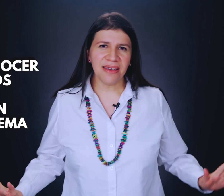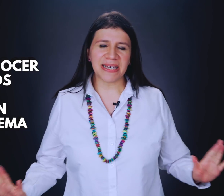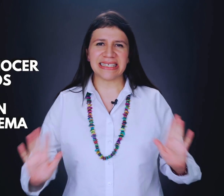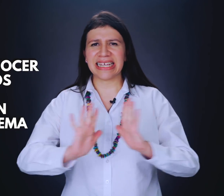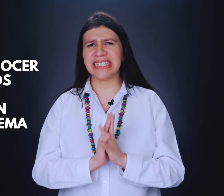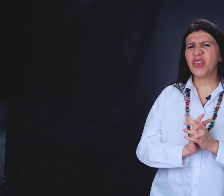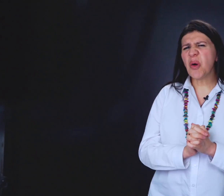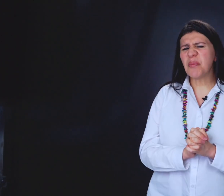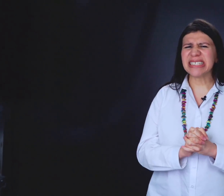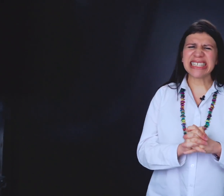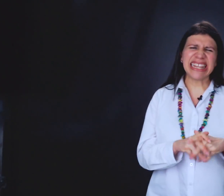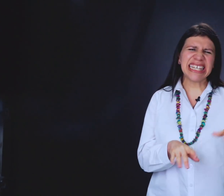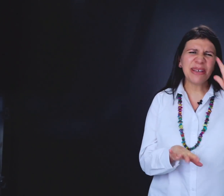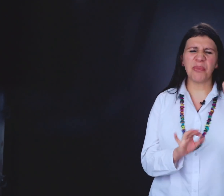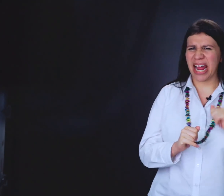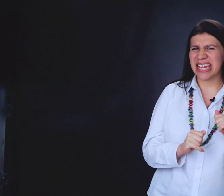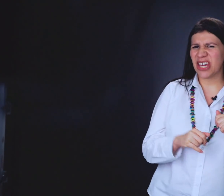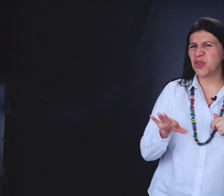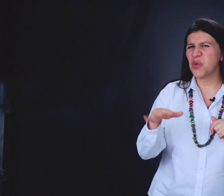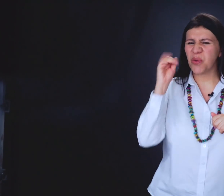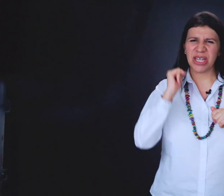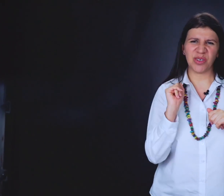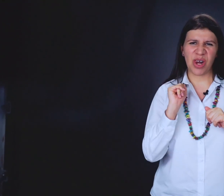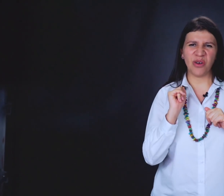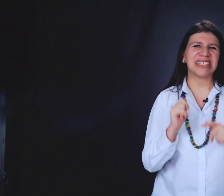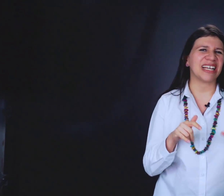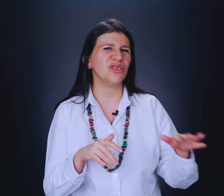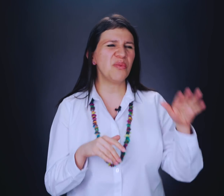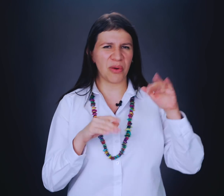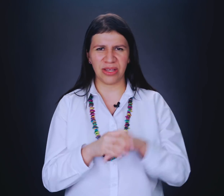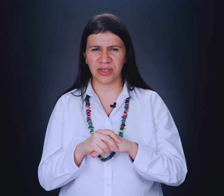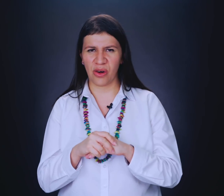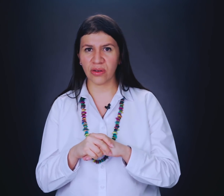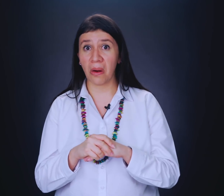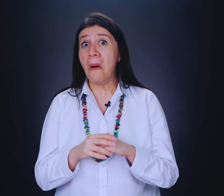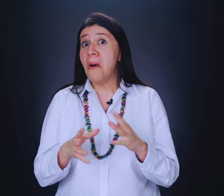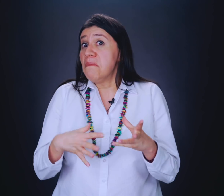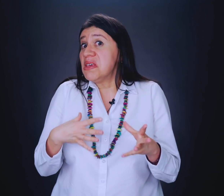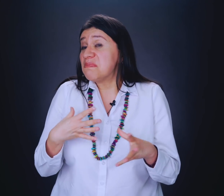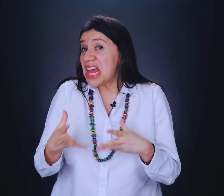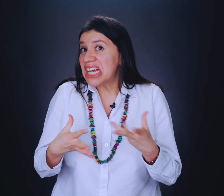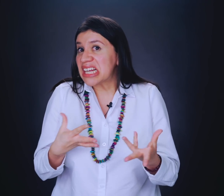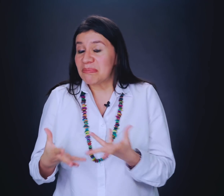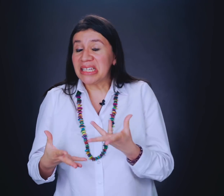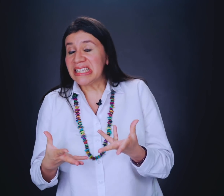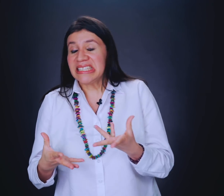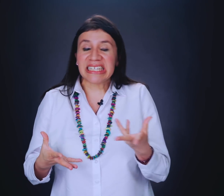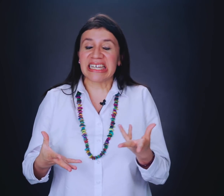de veces que dicen, no, pues es que dicen por ahí que yo soy un poquito celosa, que soy un poquito celoso. Mis parejas de repente dicen que